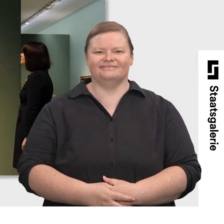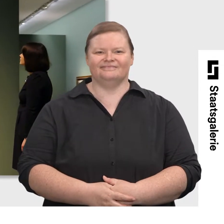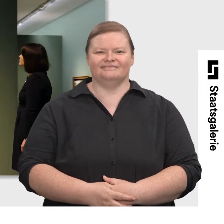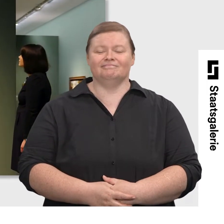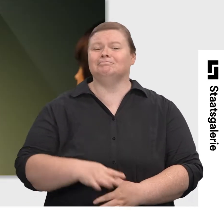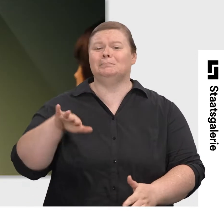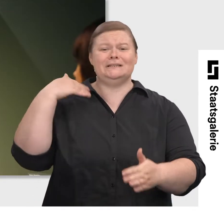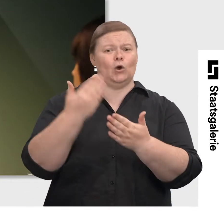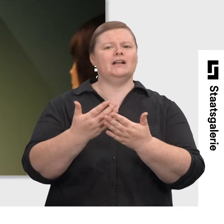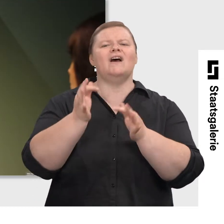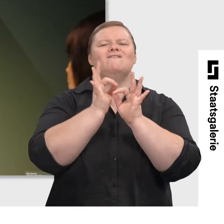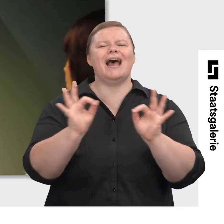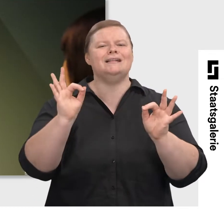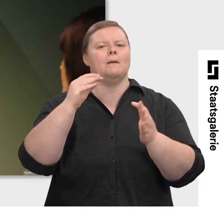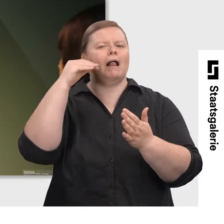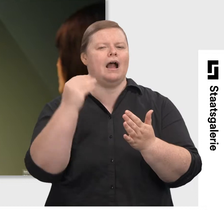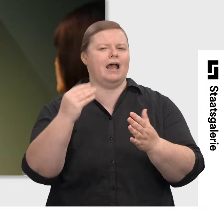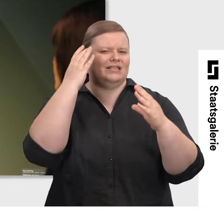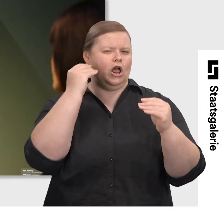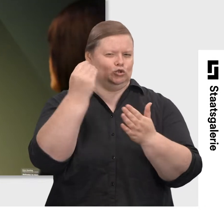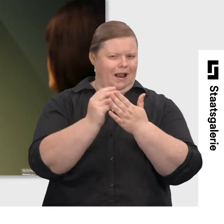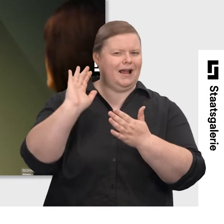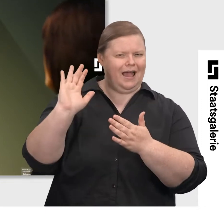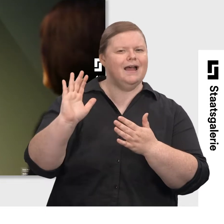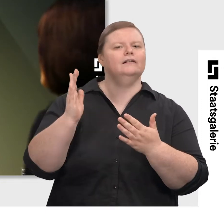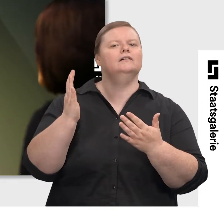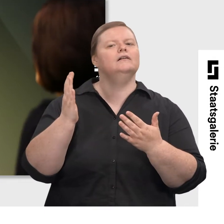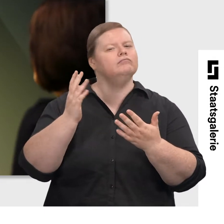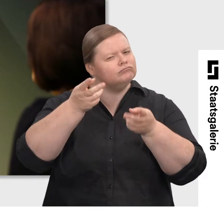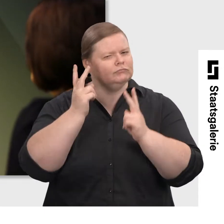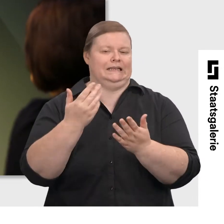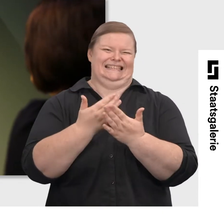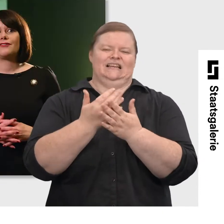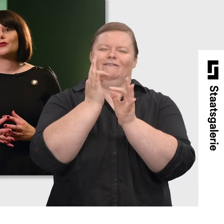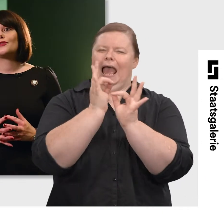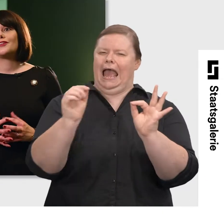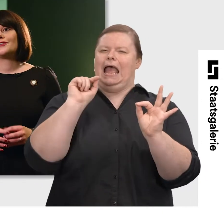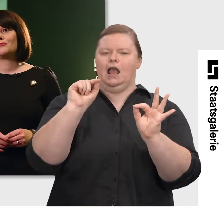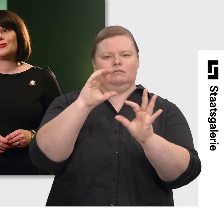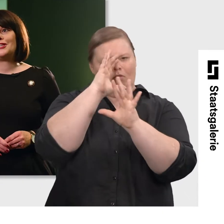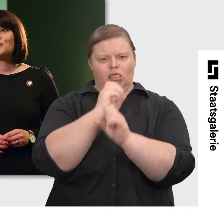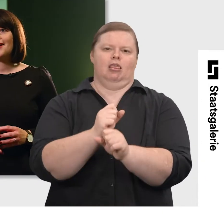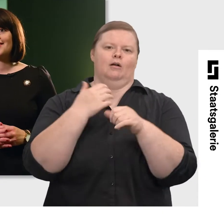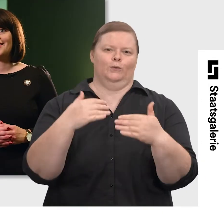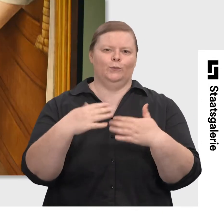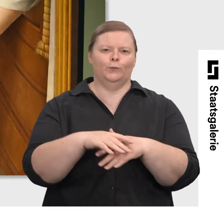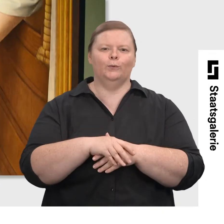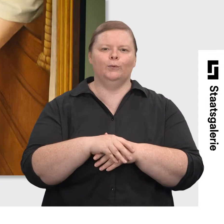Bis heute ist die Feinmalerei der niederländischen Malerei tatsächlich das, was uns in ihren Bann zieht. Das